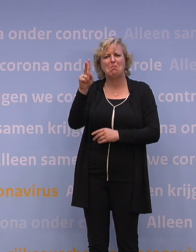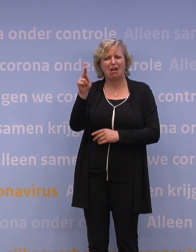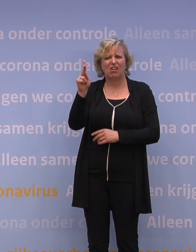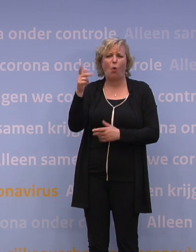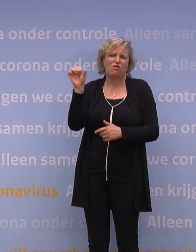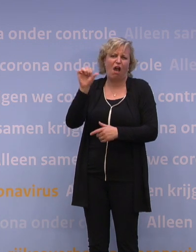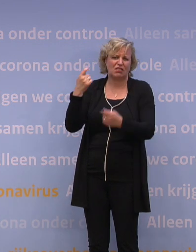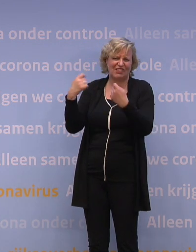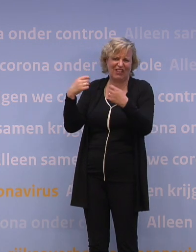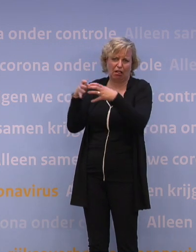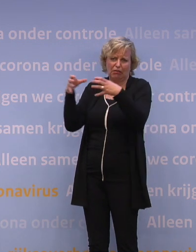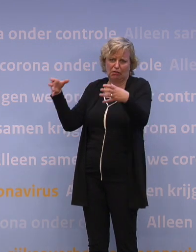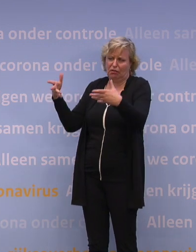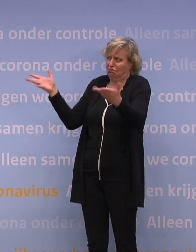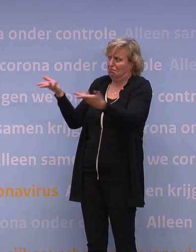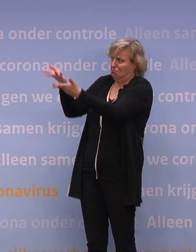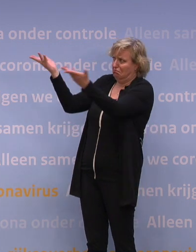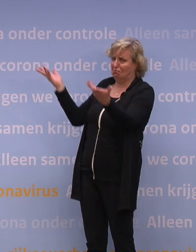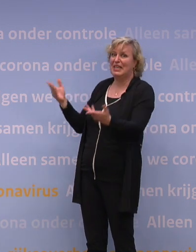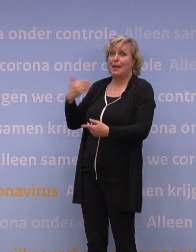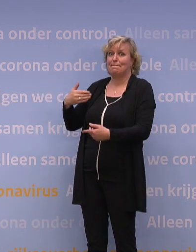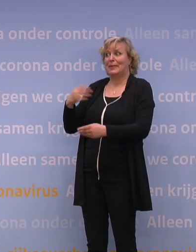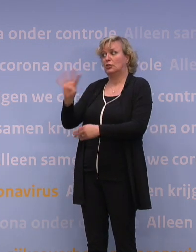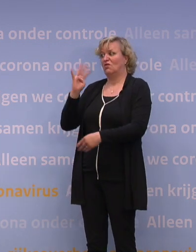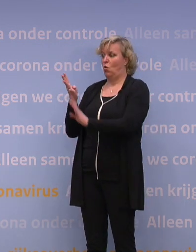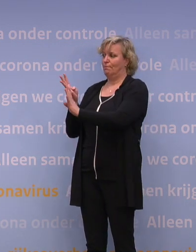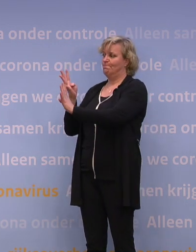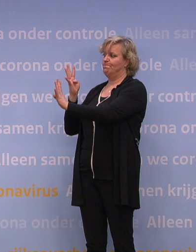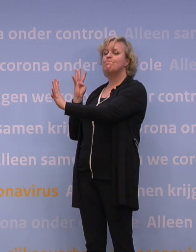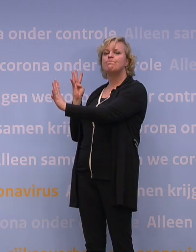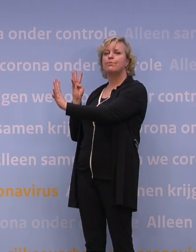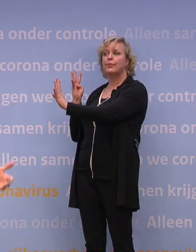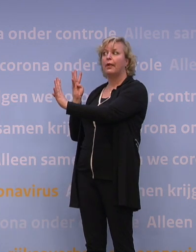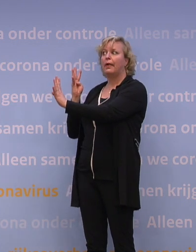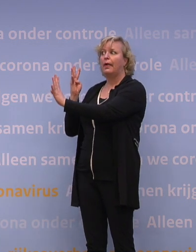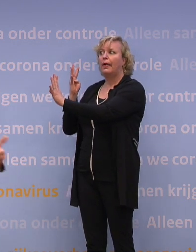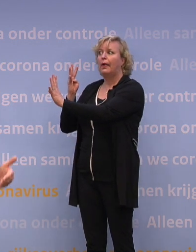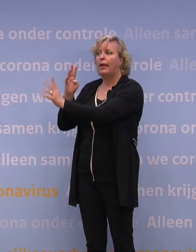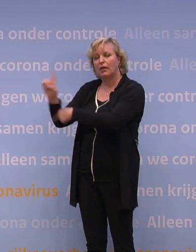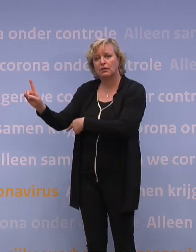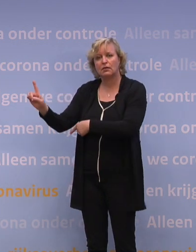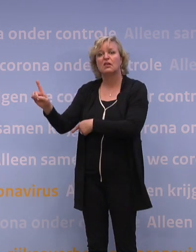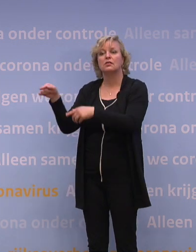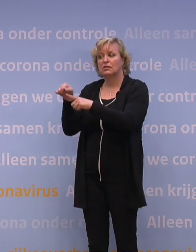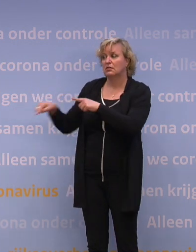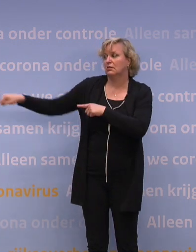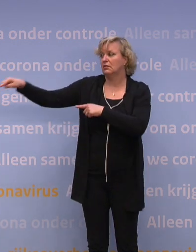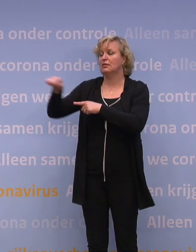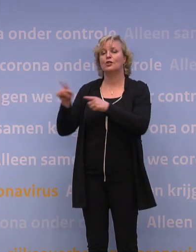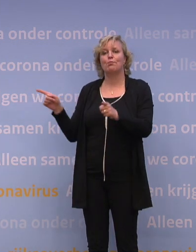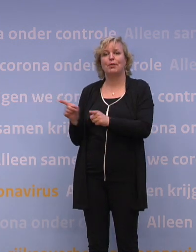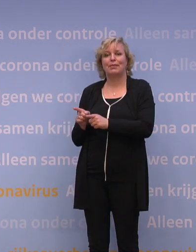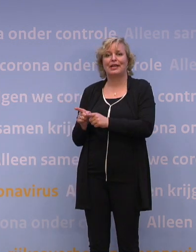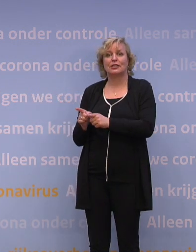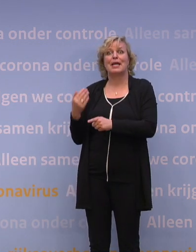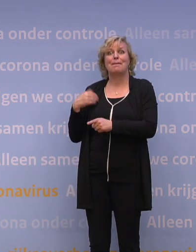grote warenhuizen, en mensen aan het wachten om naar binnen te kunnen, omdat nou eenmaal de capaciteit beperkt is. Mensen staan